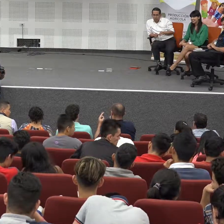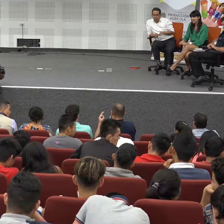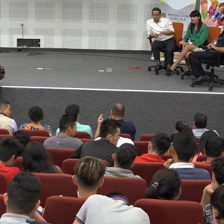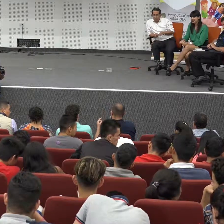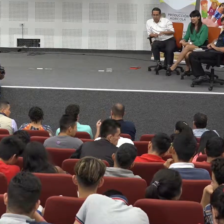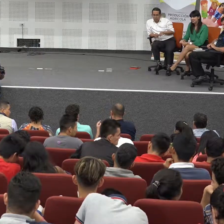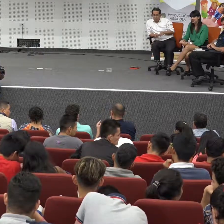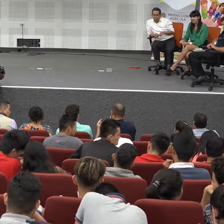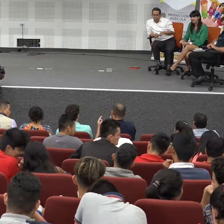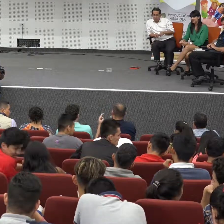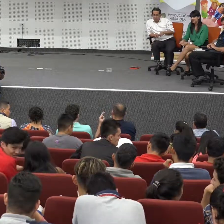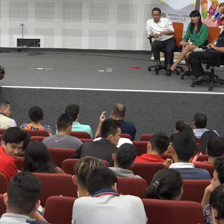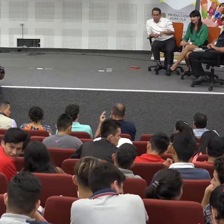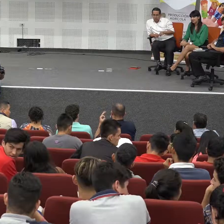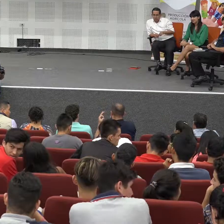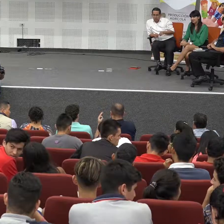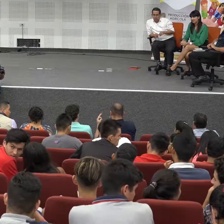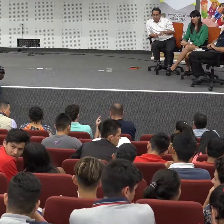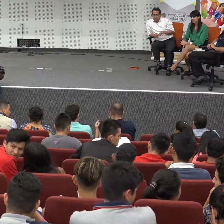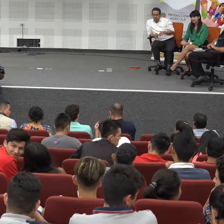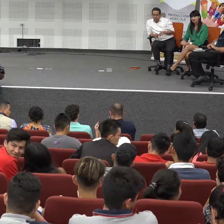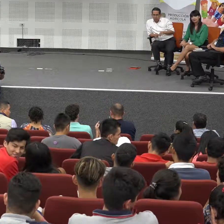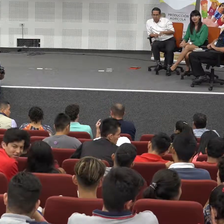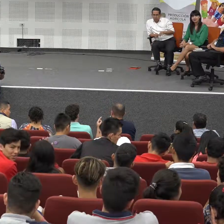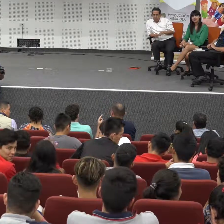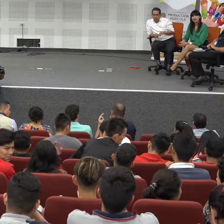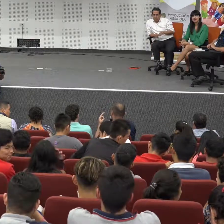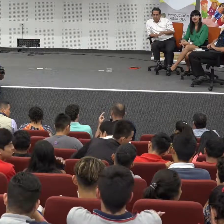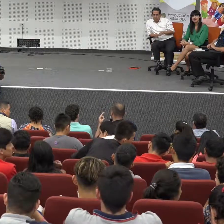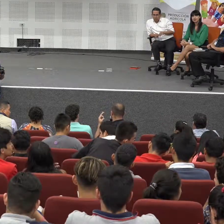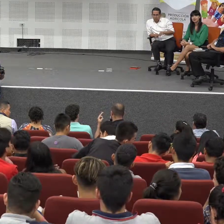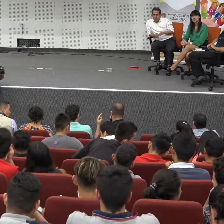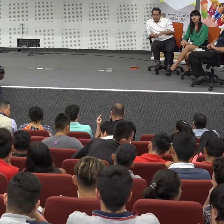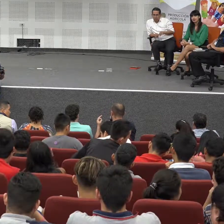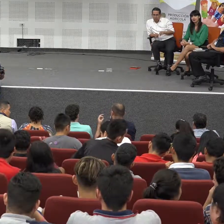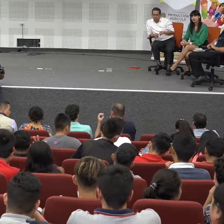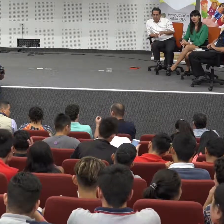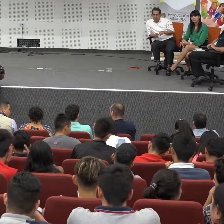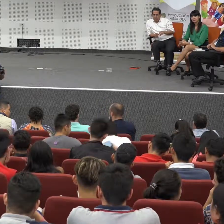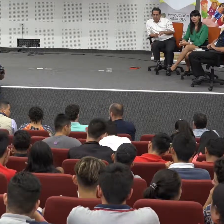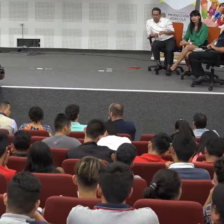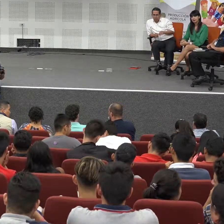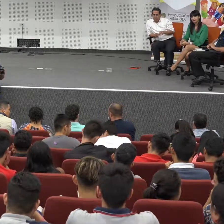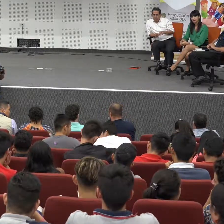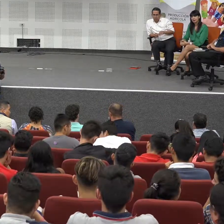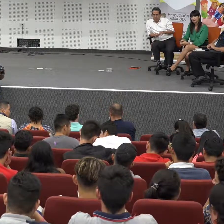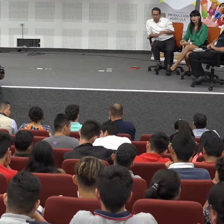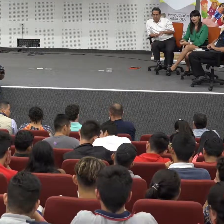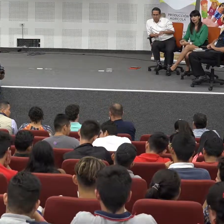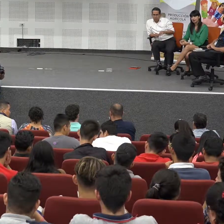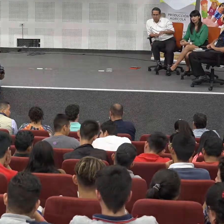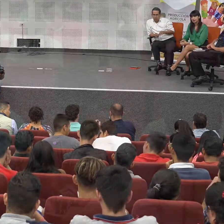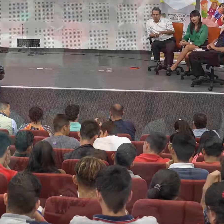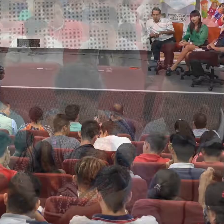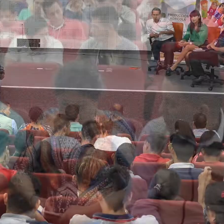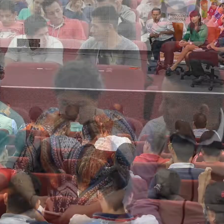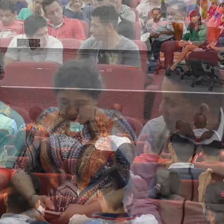para las personas sordas se da de mejor forma en un ambiente de escuela para personas sordas